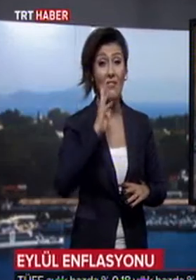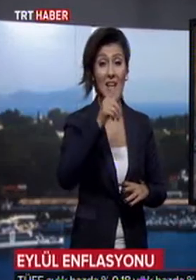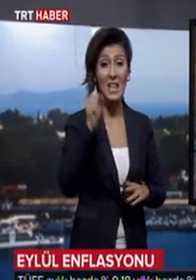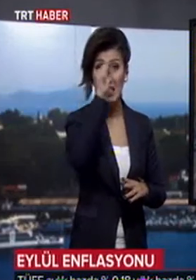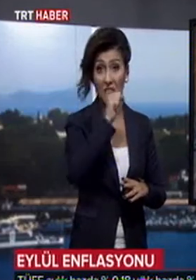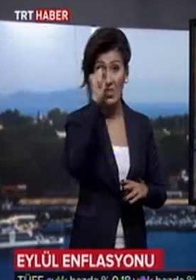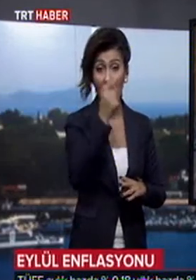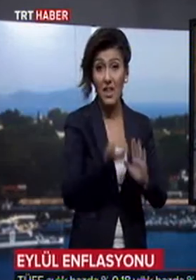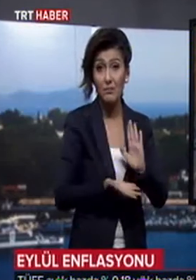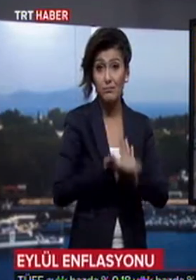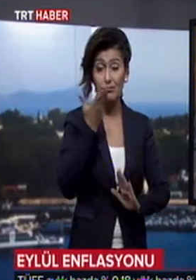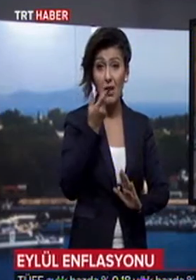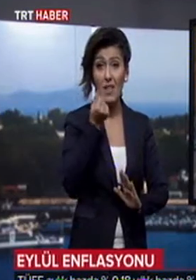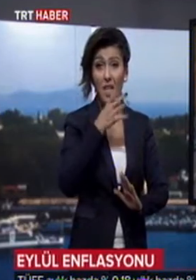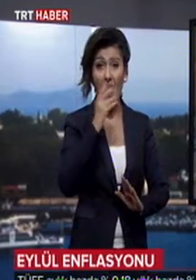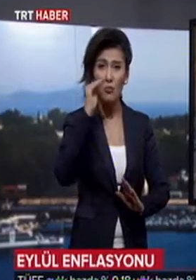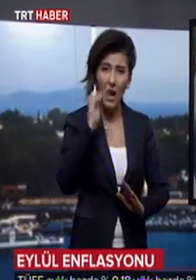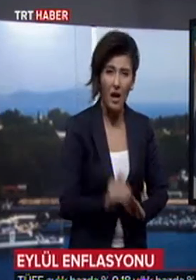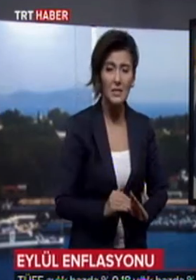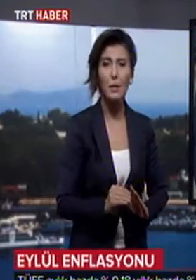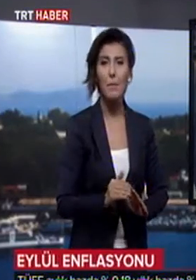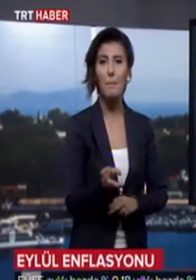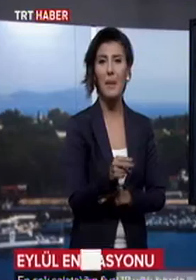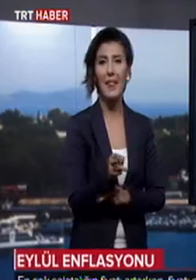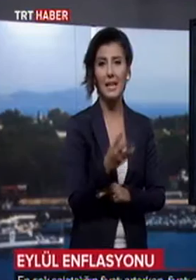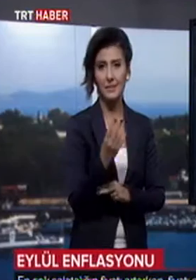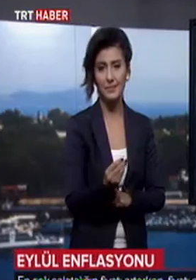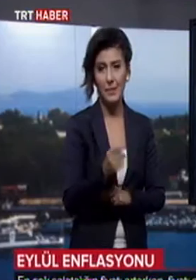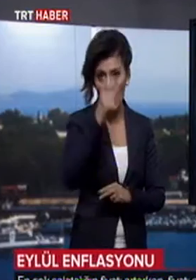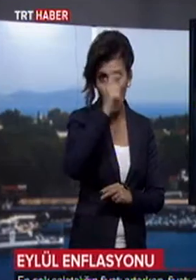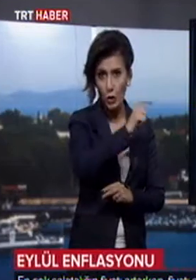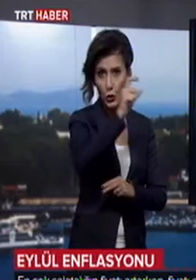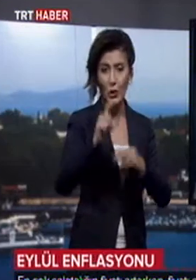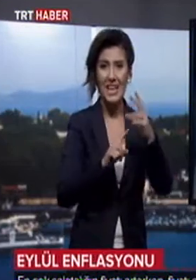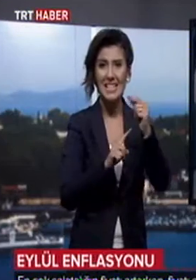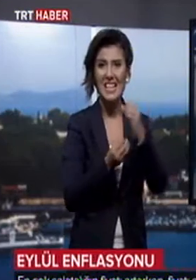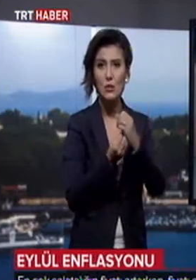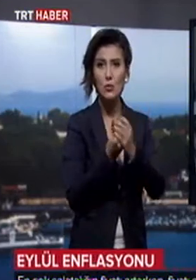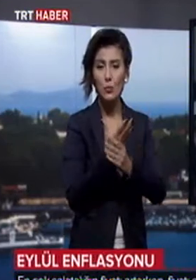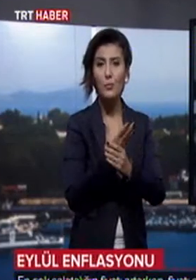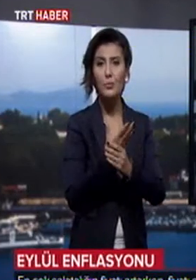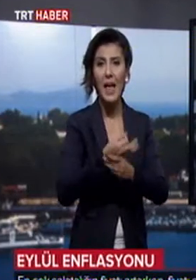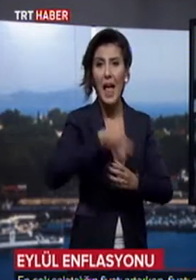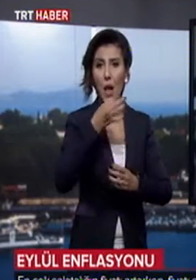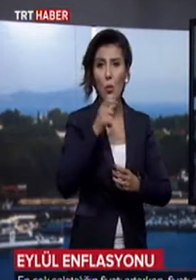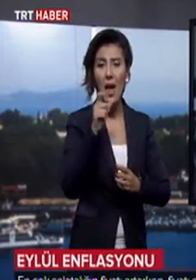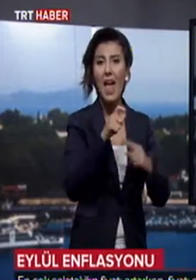fiyatı artarken fiyatı en çok azalan ünün balık oldu. Türkiye Statistik Kurumu Eylül ayı enflasyon rakamlarını